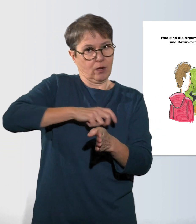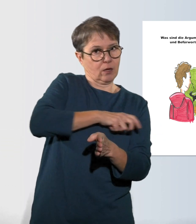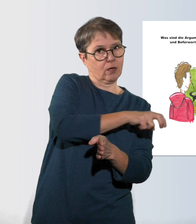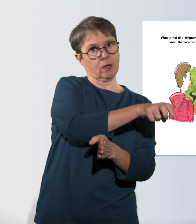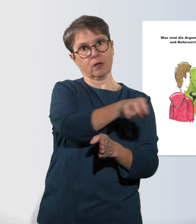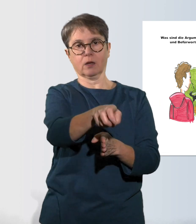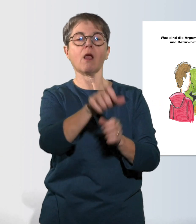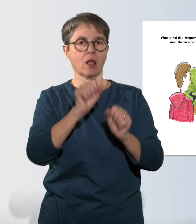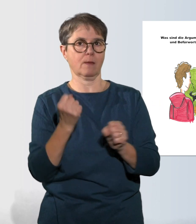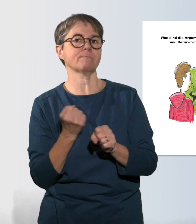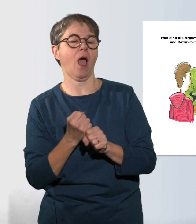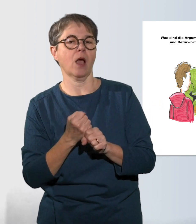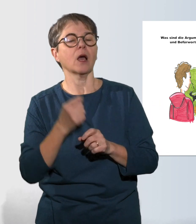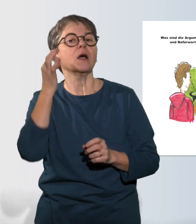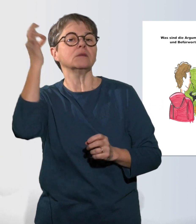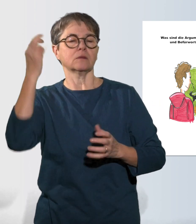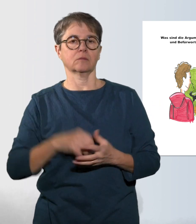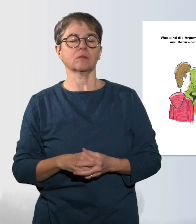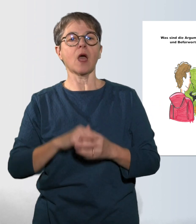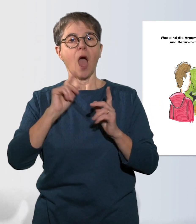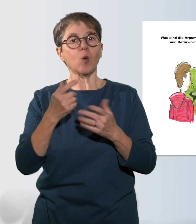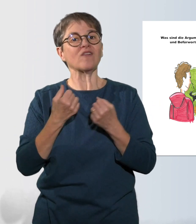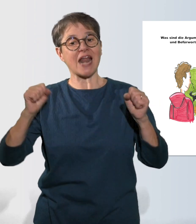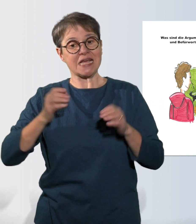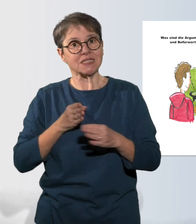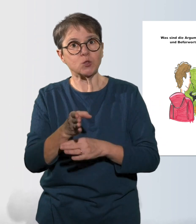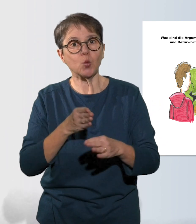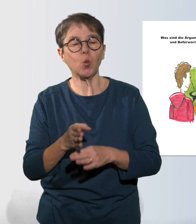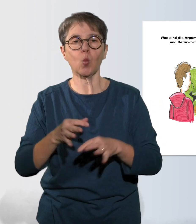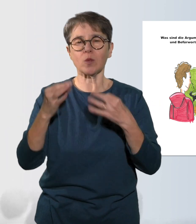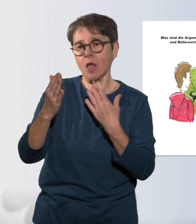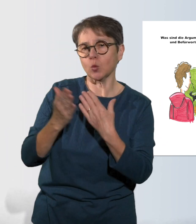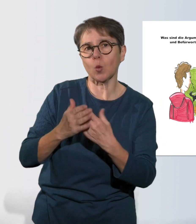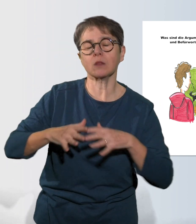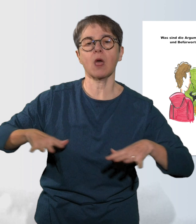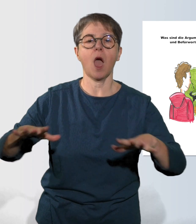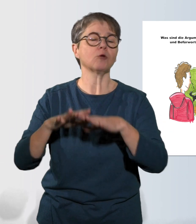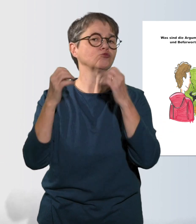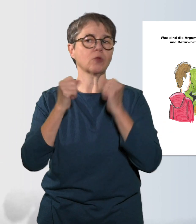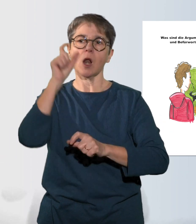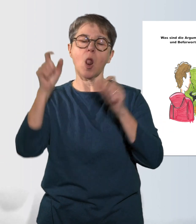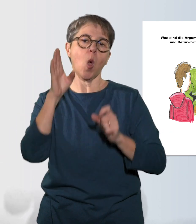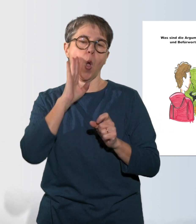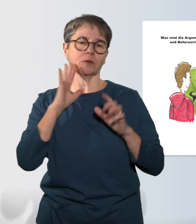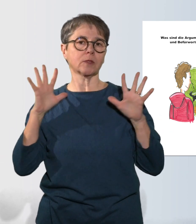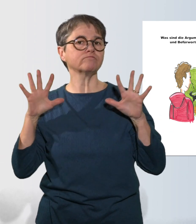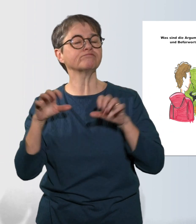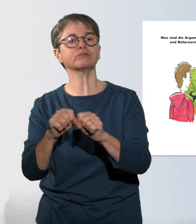zugängliche Gewässer und naturnahe Uferwege besitzen eine einzigartige Anziehungskraft. Mit dem Wachstum der